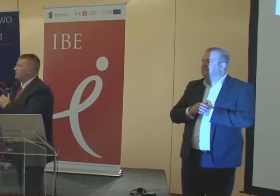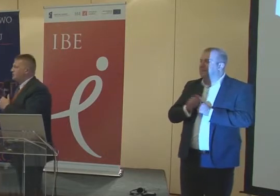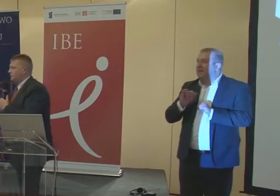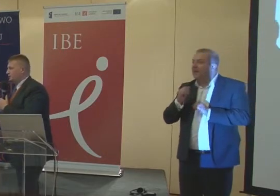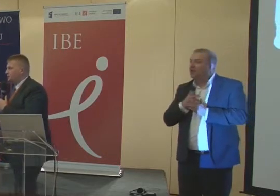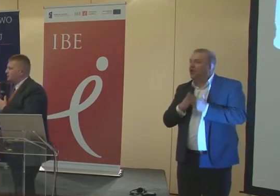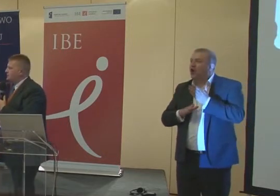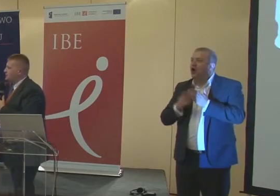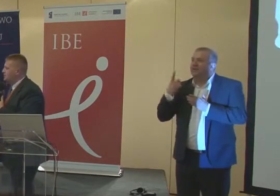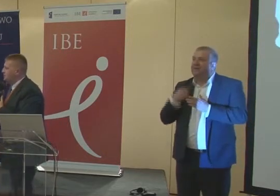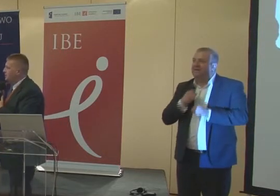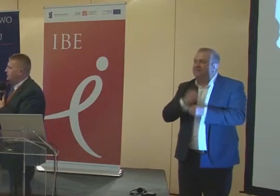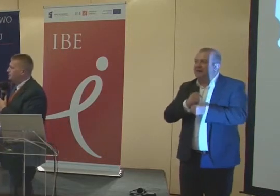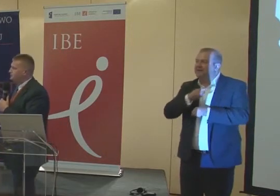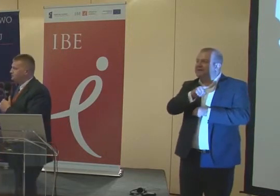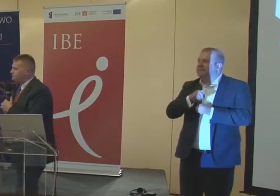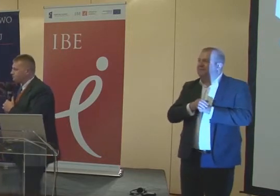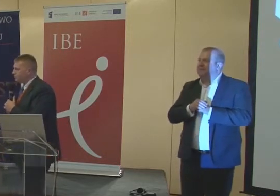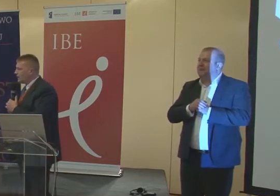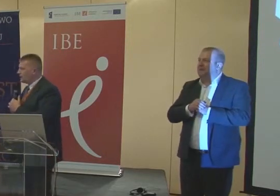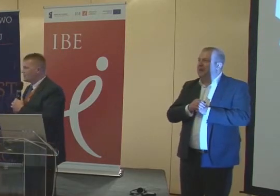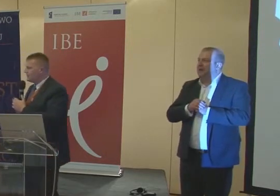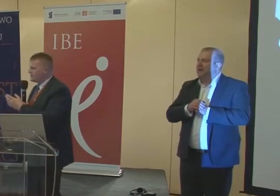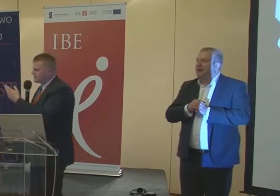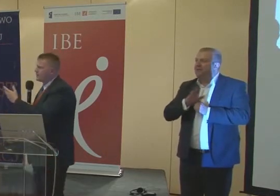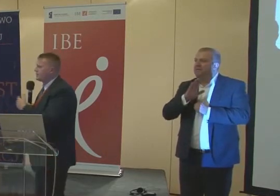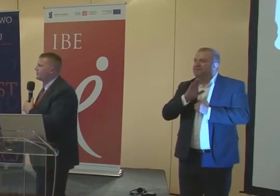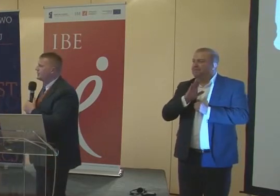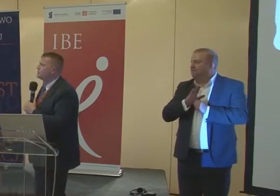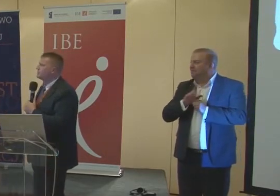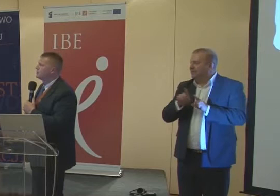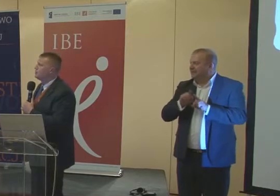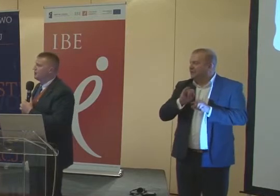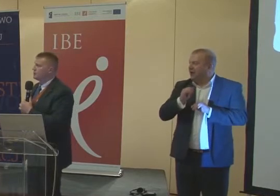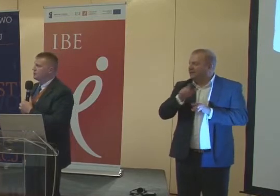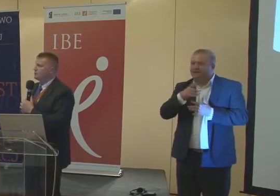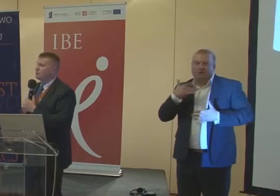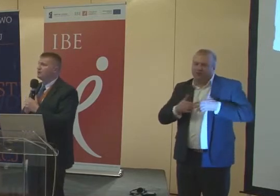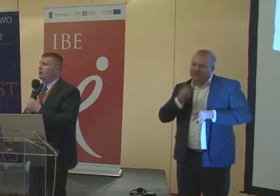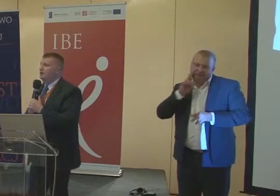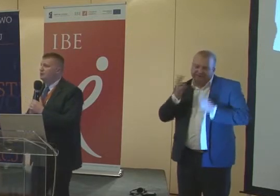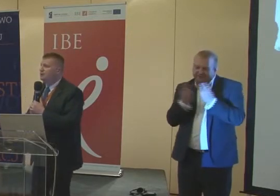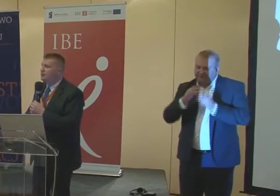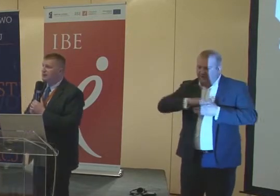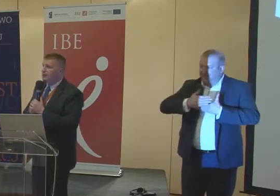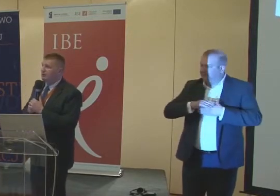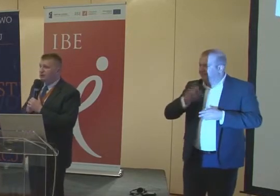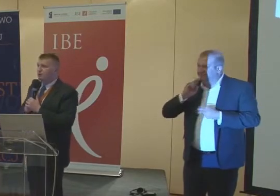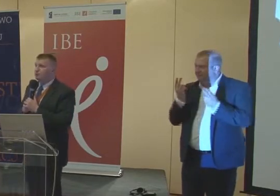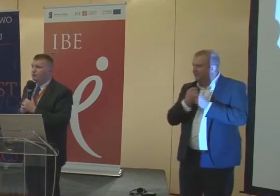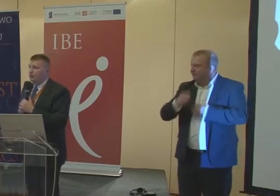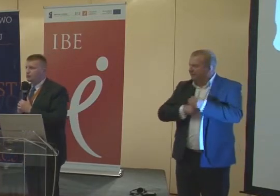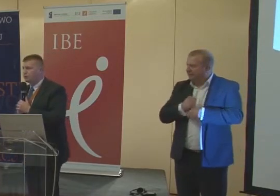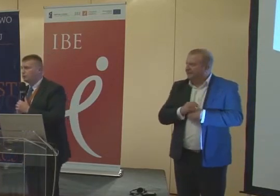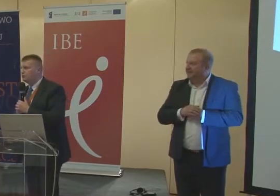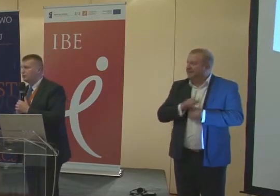Jak odbywa się praca, proszę Państwa, z tym brajl-sensem, tak samo jak i z komputerem osobistym. Proszę Państwa, wszystkie materiały nasi